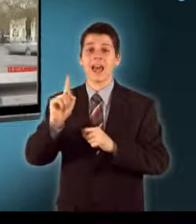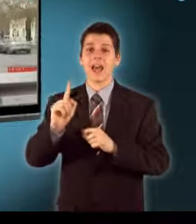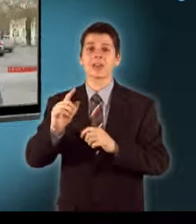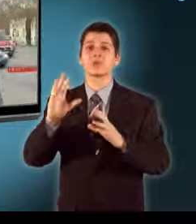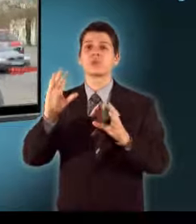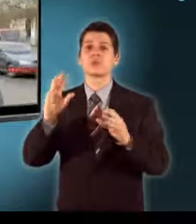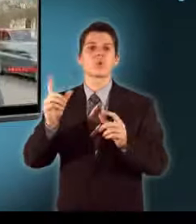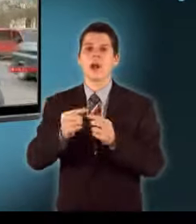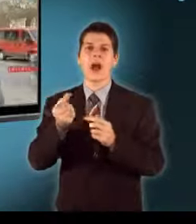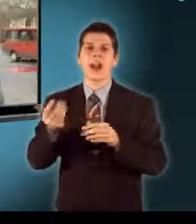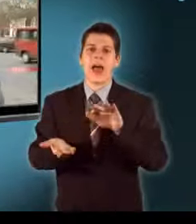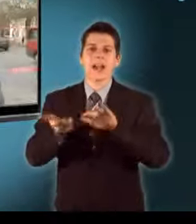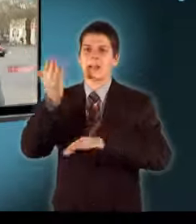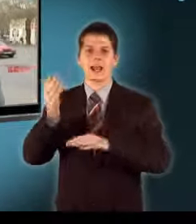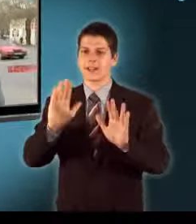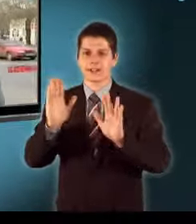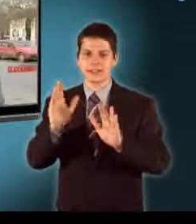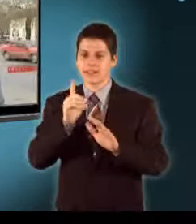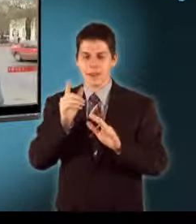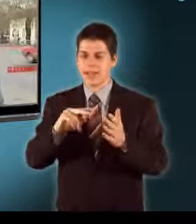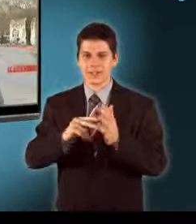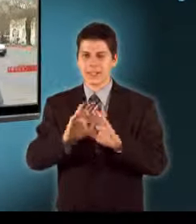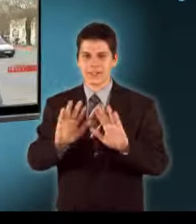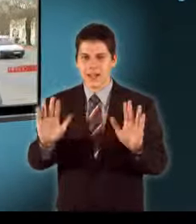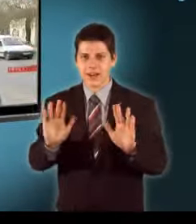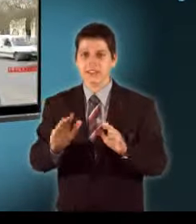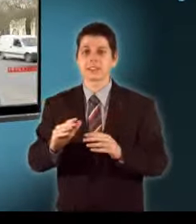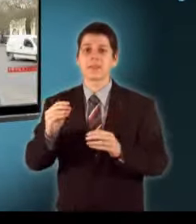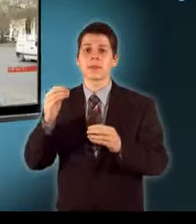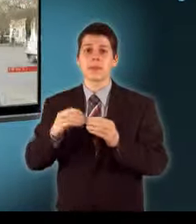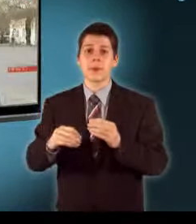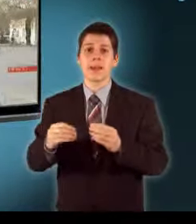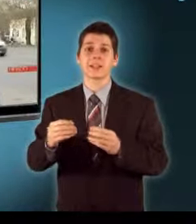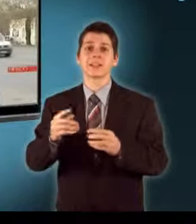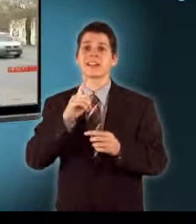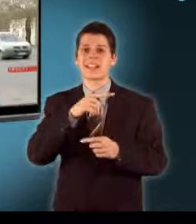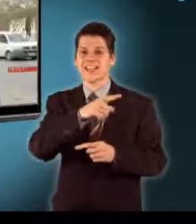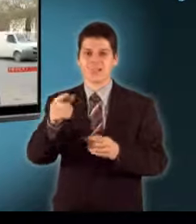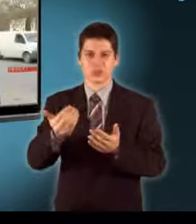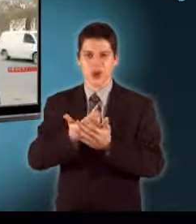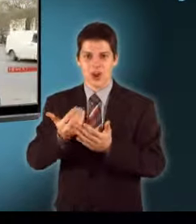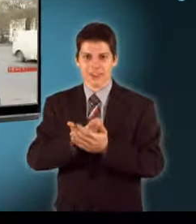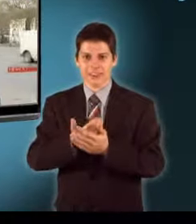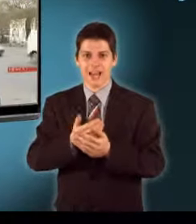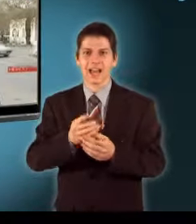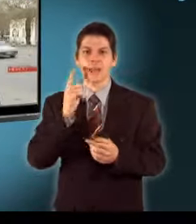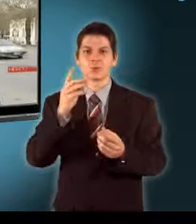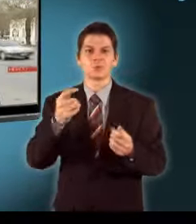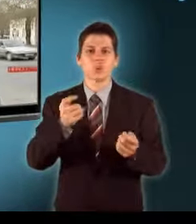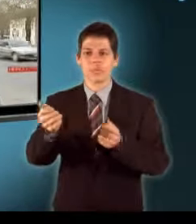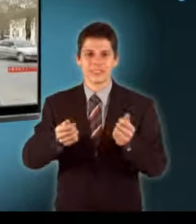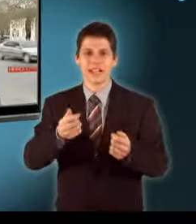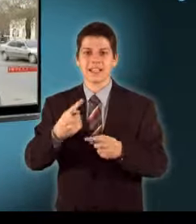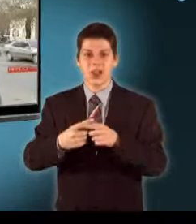De jelentős áremelésre semmiféleképpen nem tudjuk elszállni magunkat Mivel, ahogy mondtam, a fizetőképes kereslet annyira le van